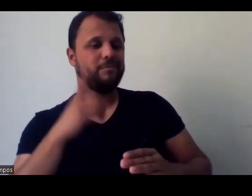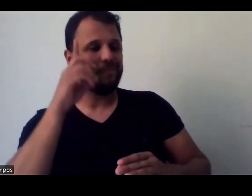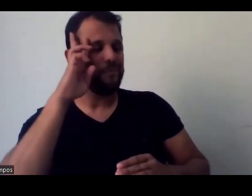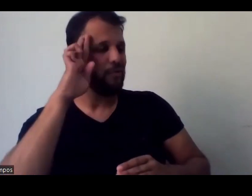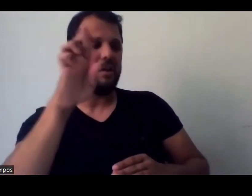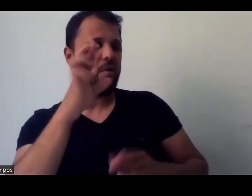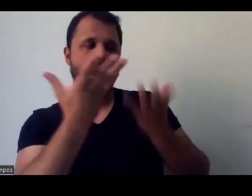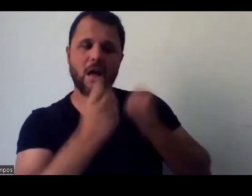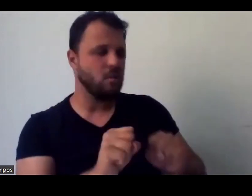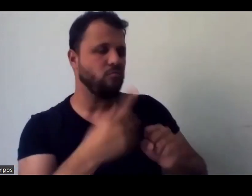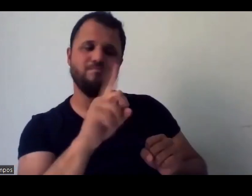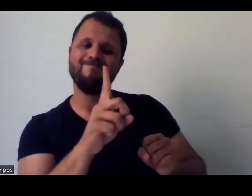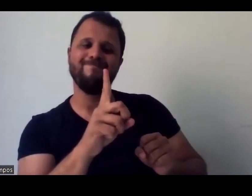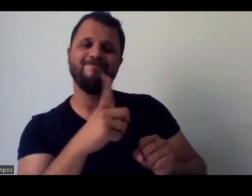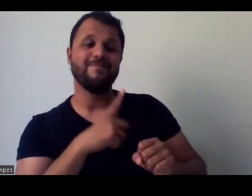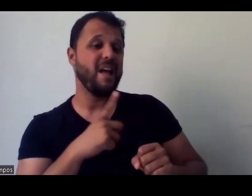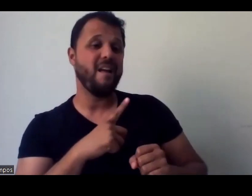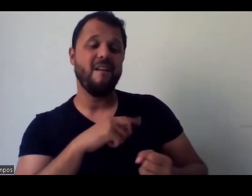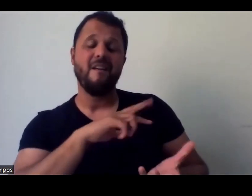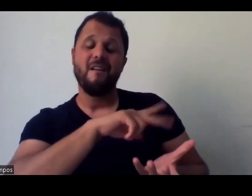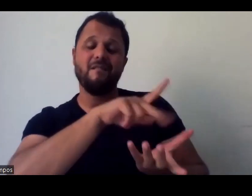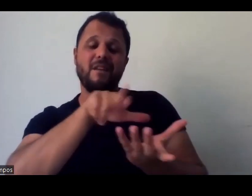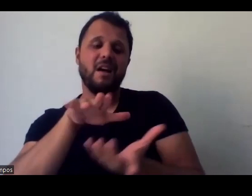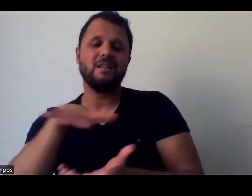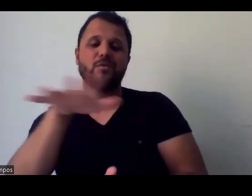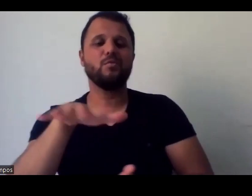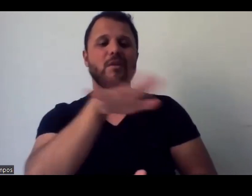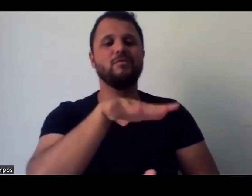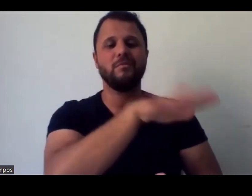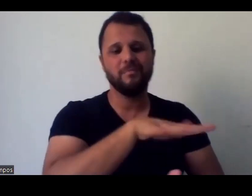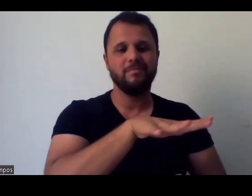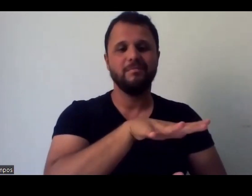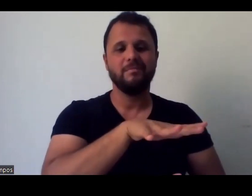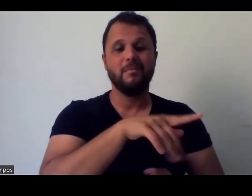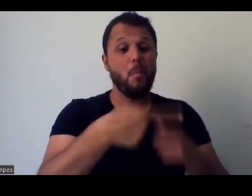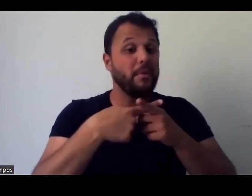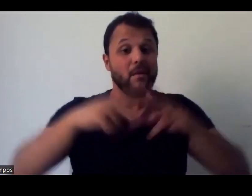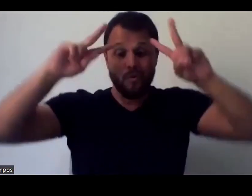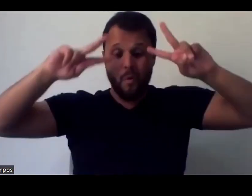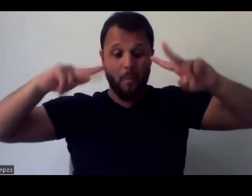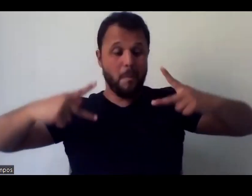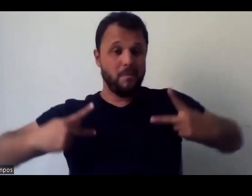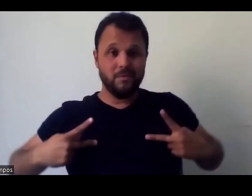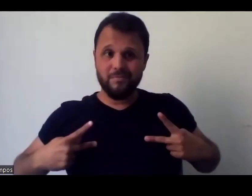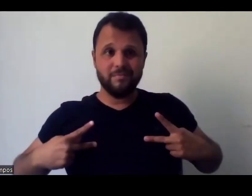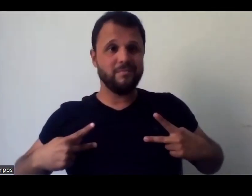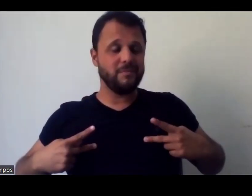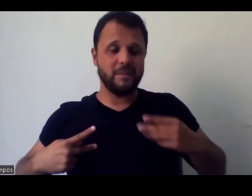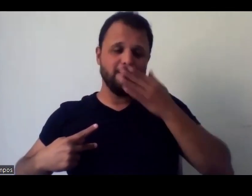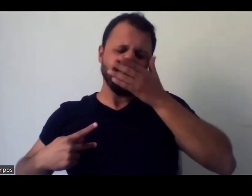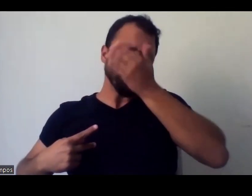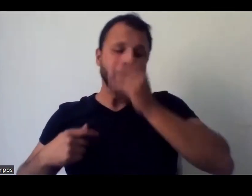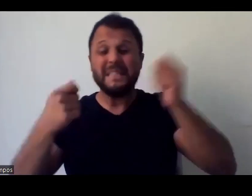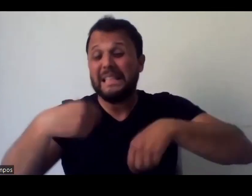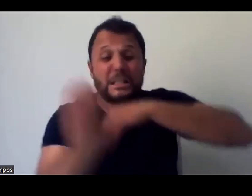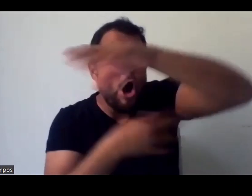tem de tudo, a gente tem que, isso é o ser humano, na verdade, né? É o caos em busca de ordem, isso